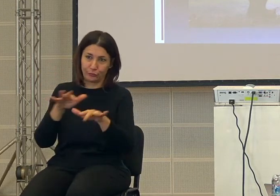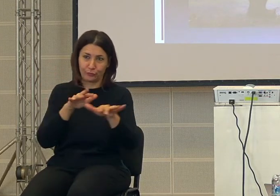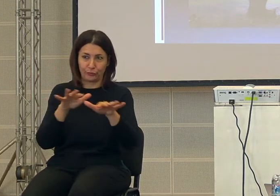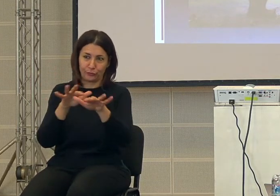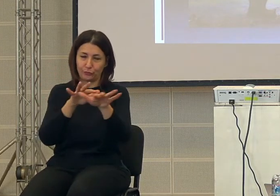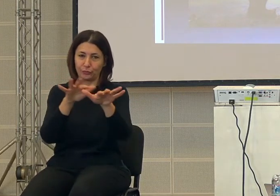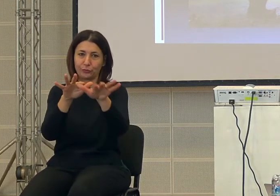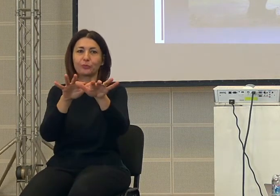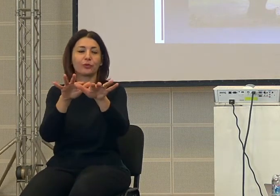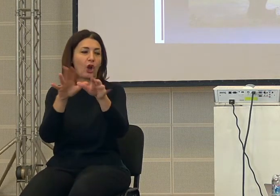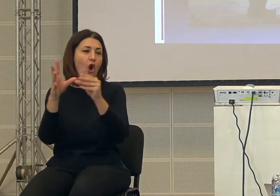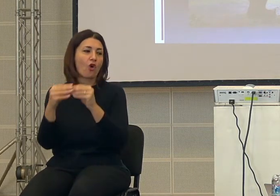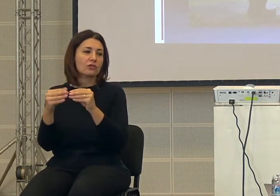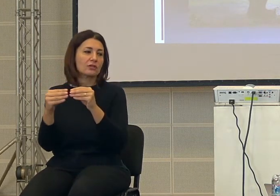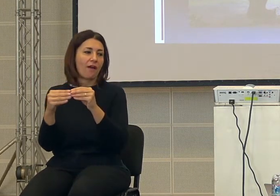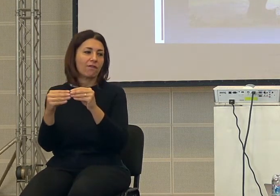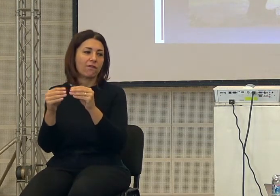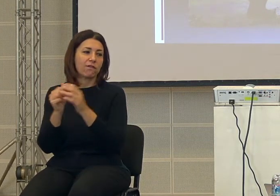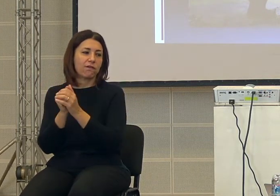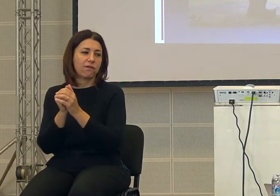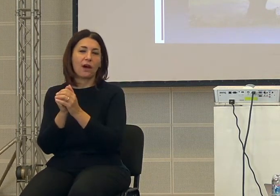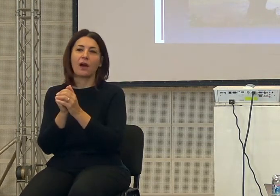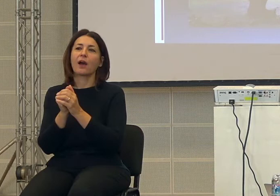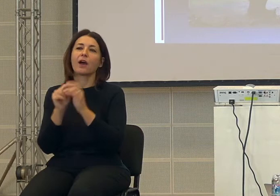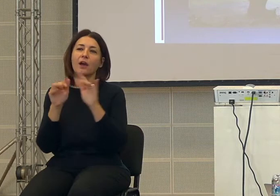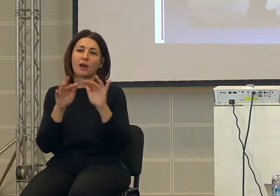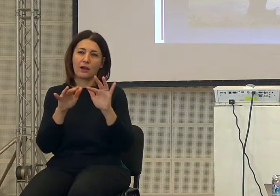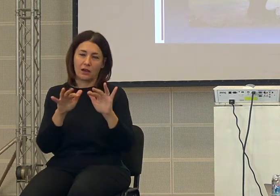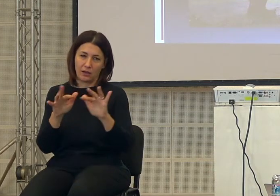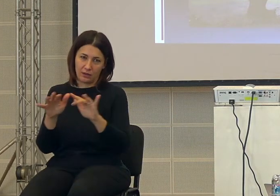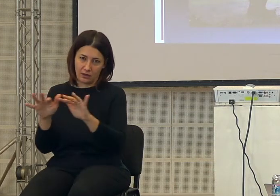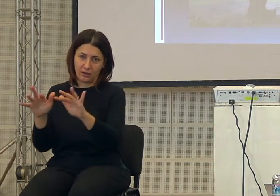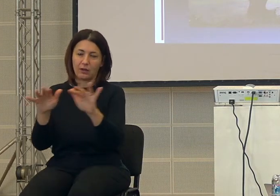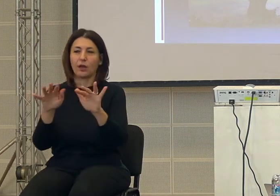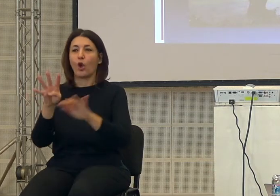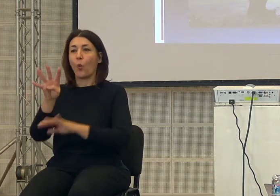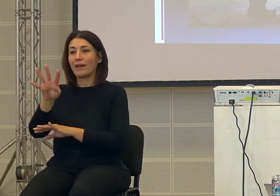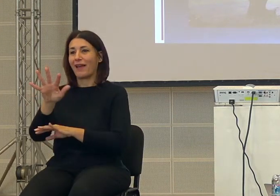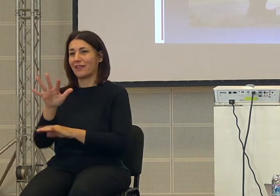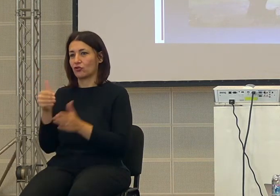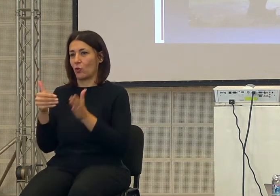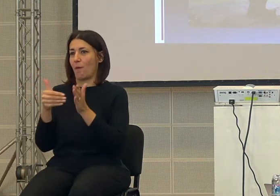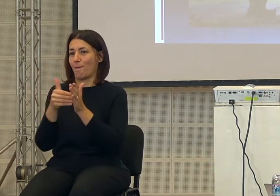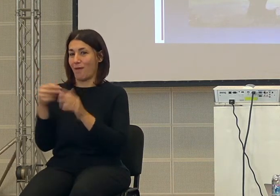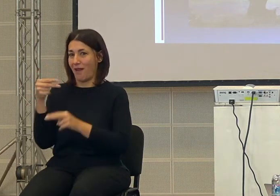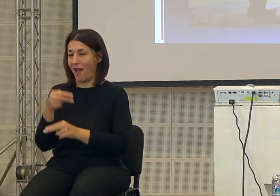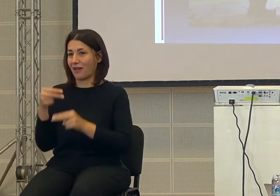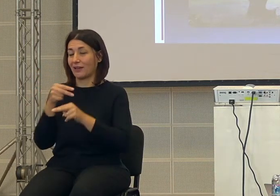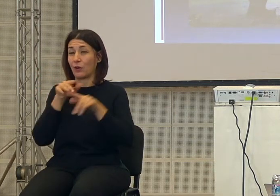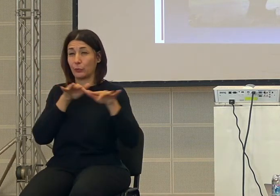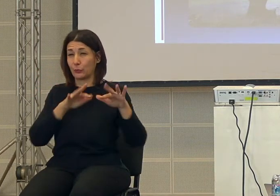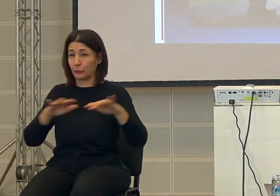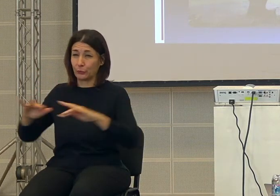e praticamente popola l'intero pianeta, 45.000 anni fa popola